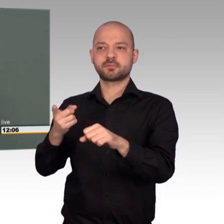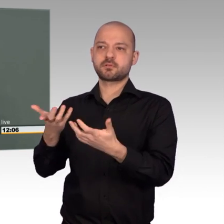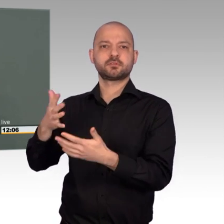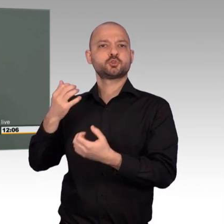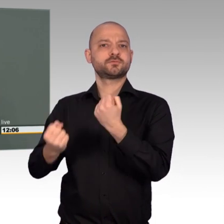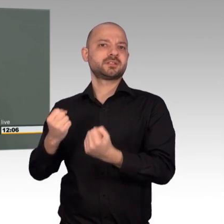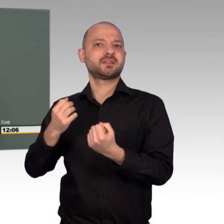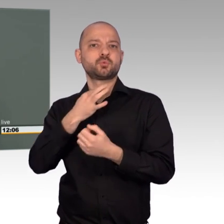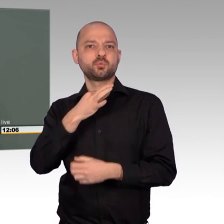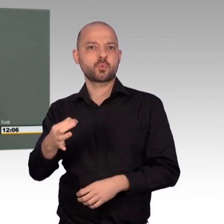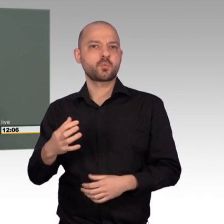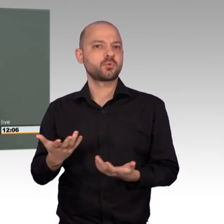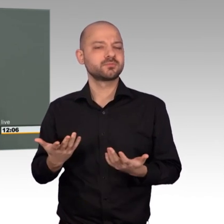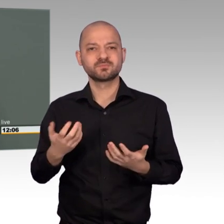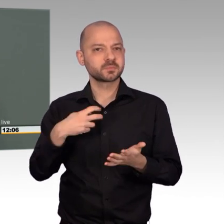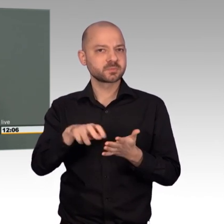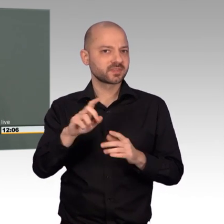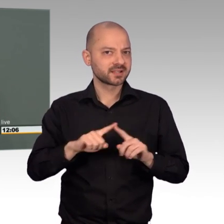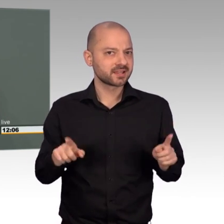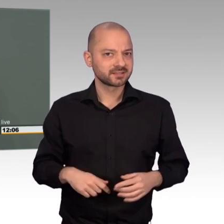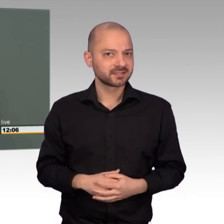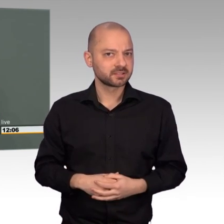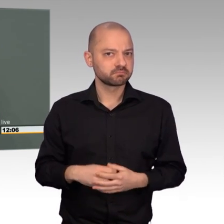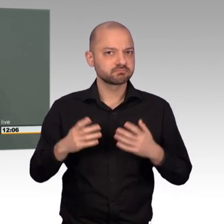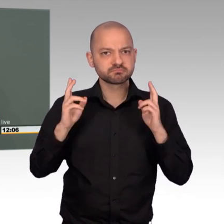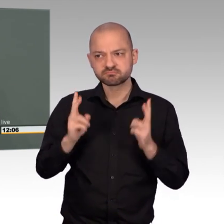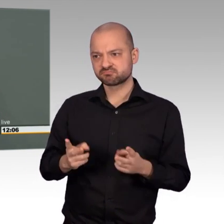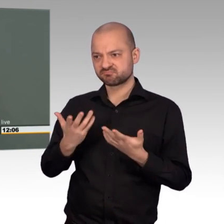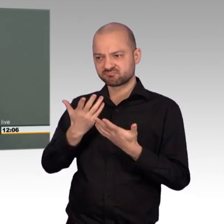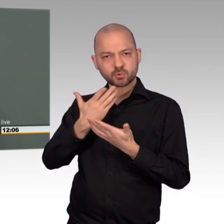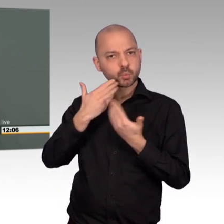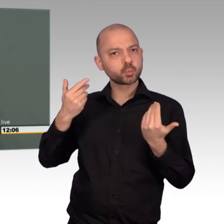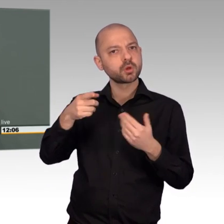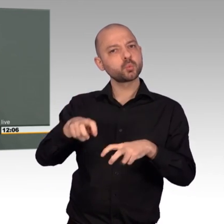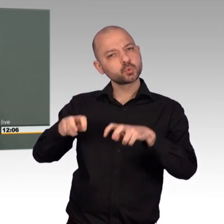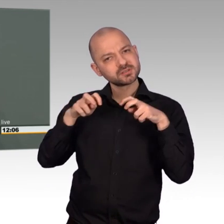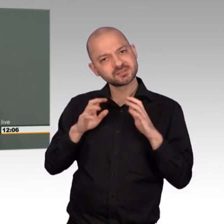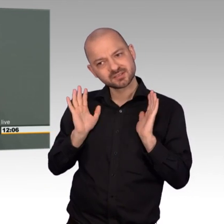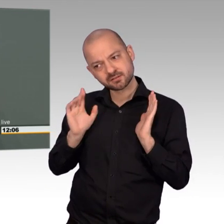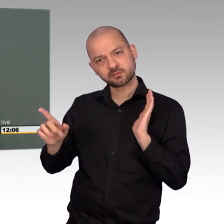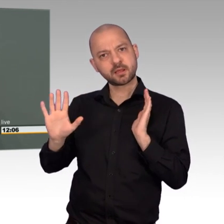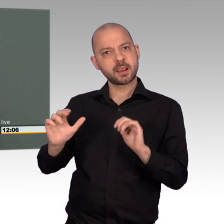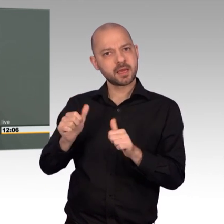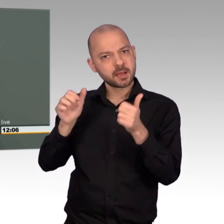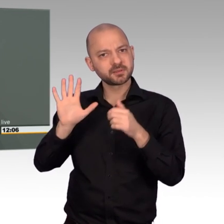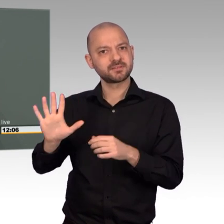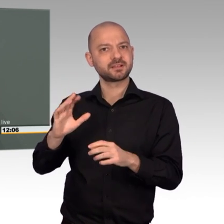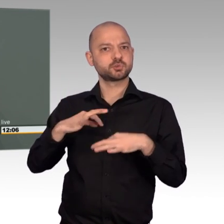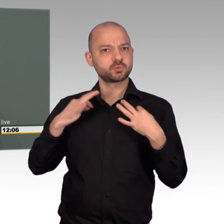Zerstörung und ohne auch nur einen Gedanken an den Hass zu verschwenden, der immer und immer über die